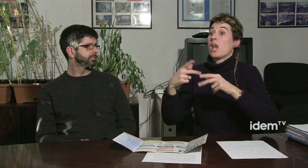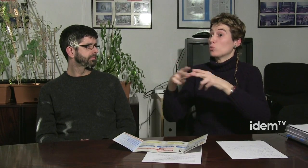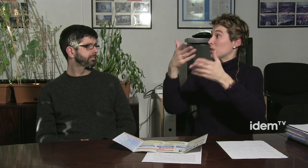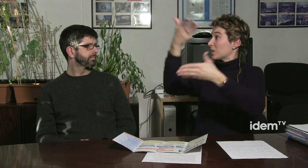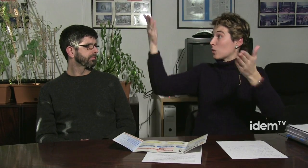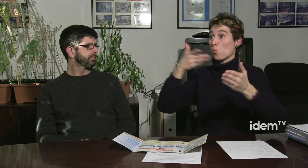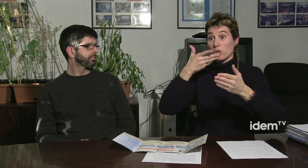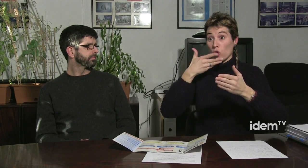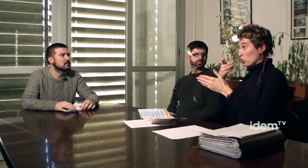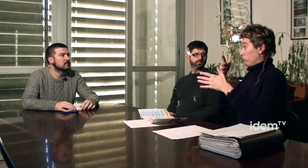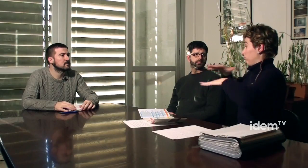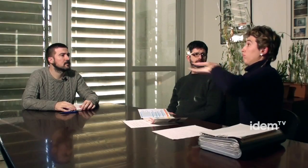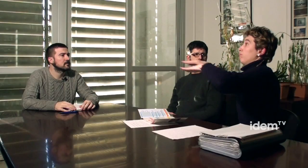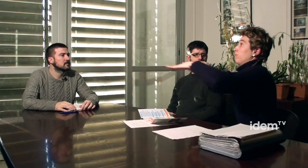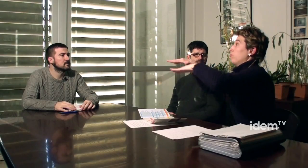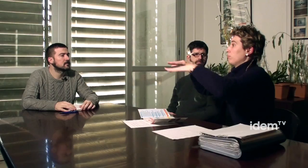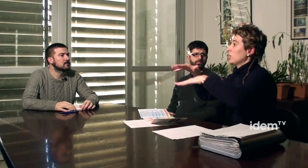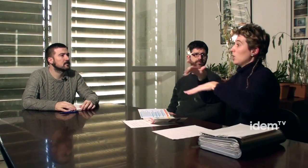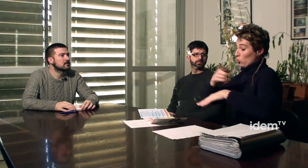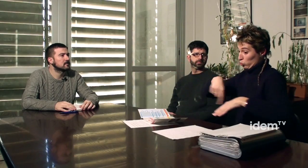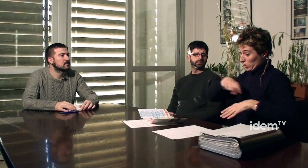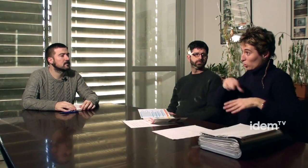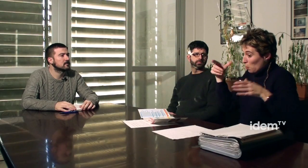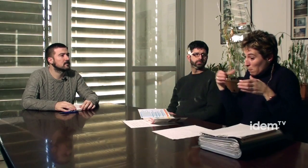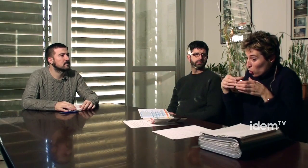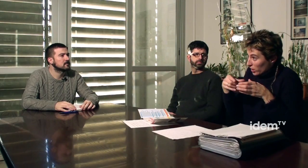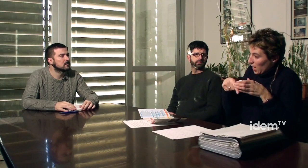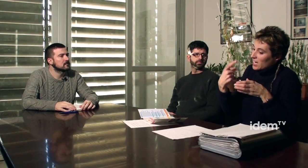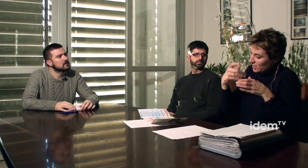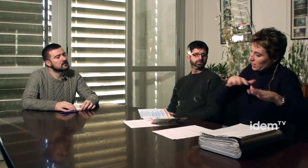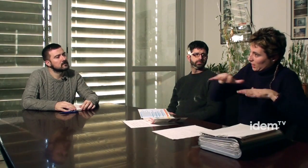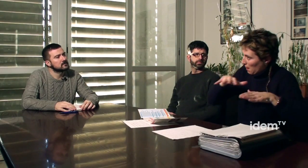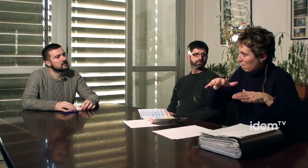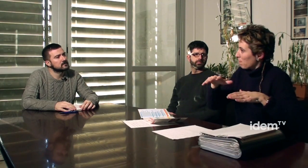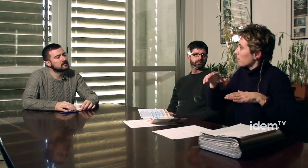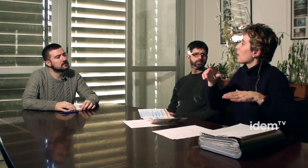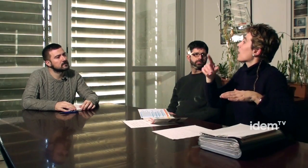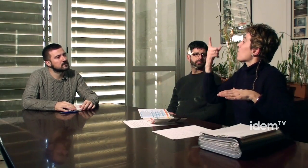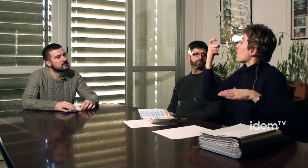igual que la resta de moviments oïdors. Nosaltres som unes minories